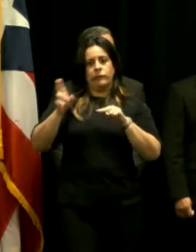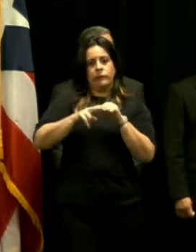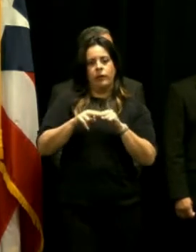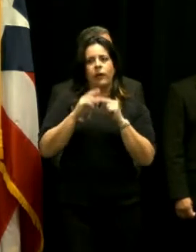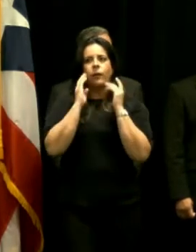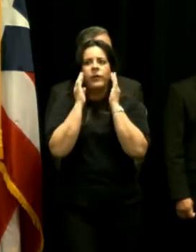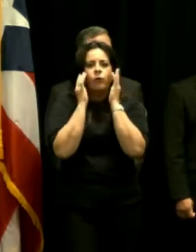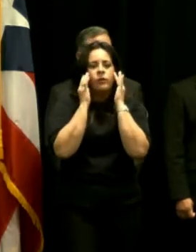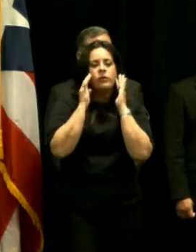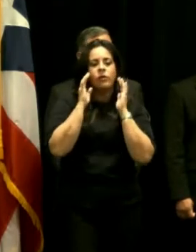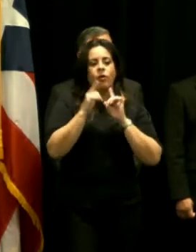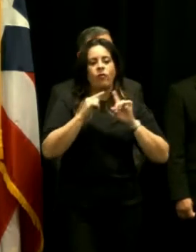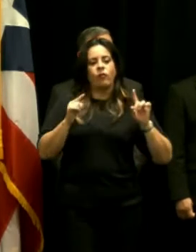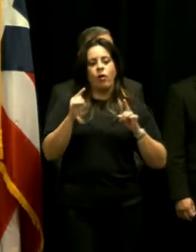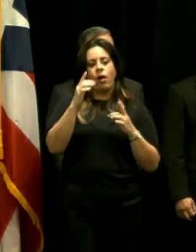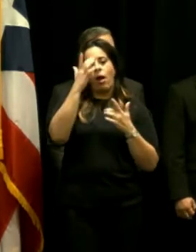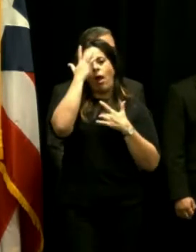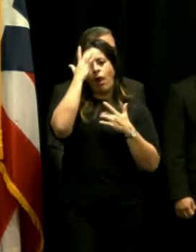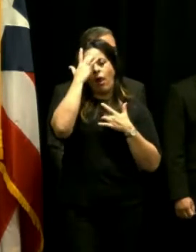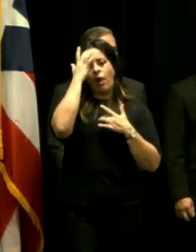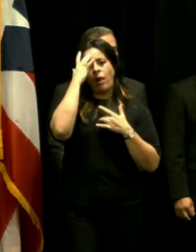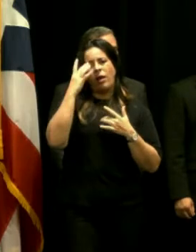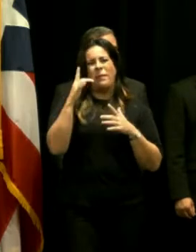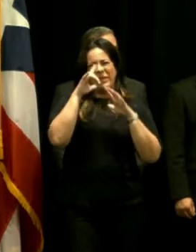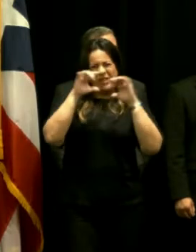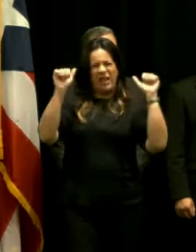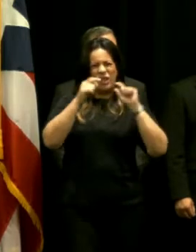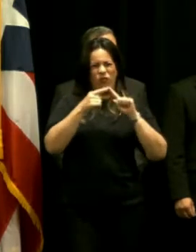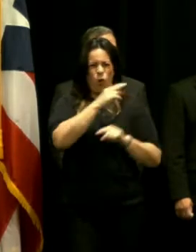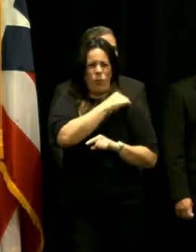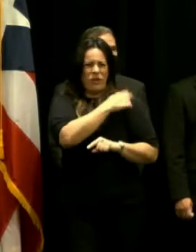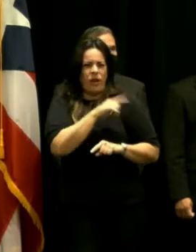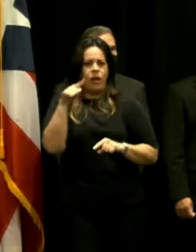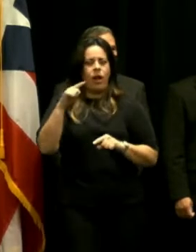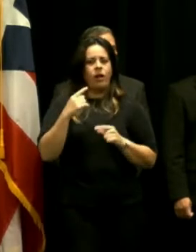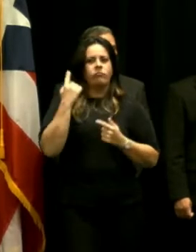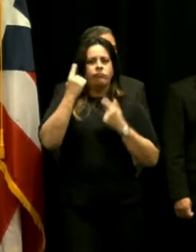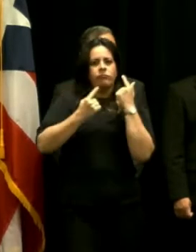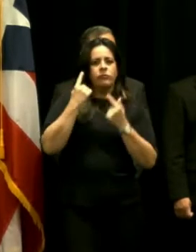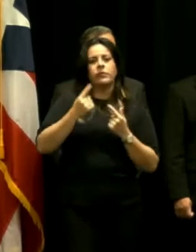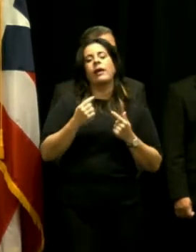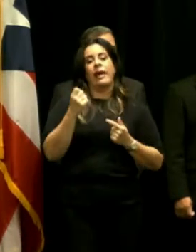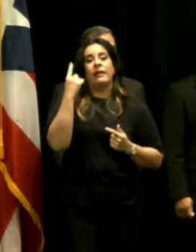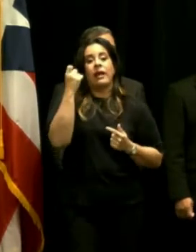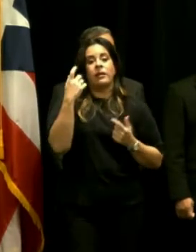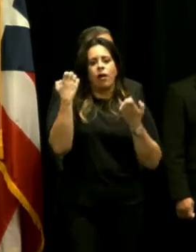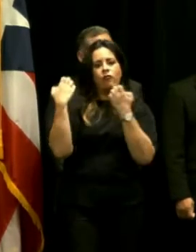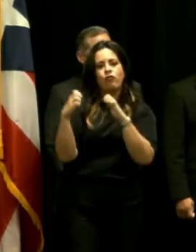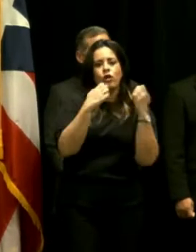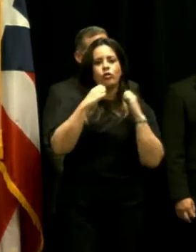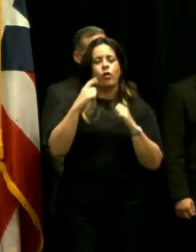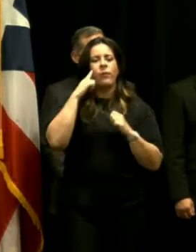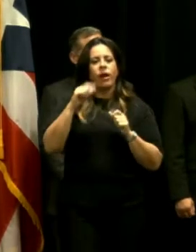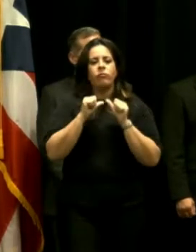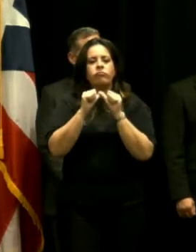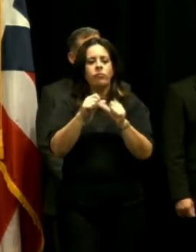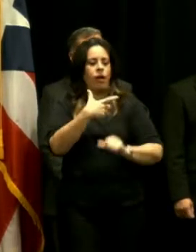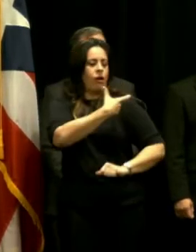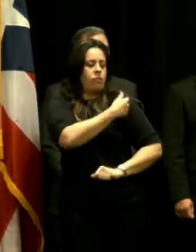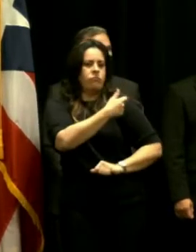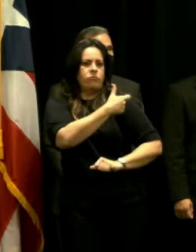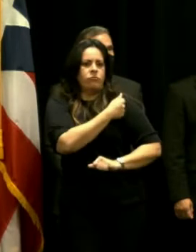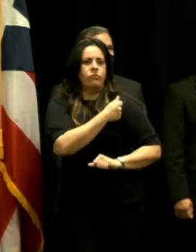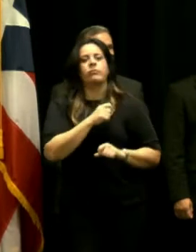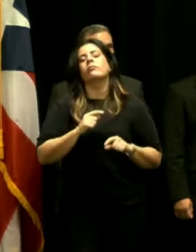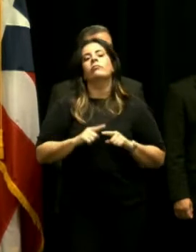preocupación por parte del presidente de la asociación de hospitales que aunque reconoce el esfuerzo de continuar con lo que es la vacunación está tal vez